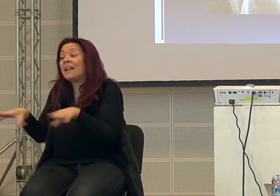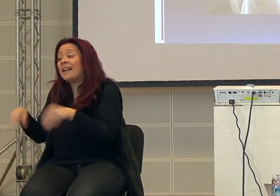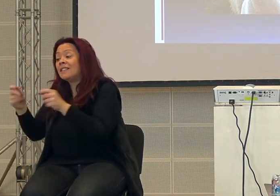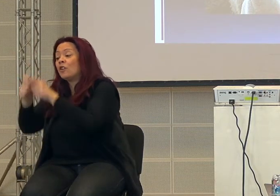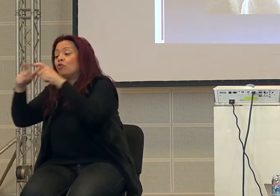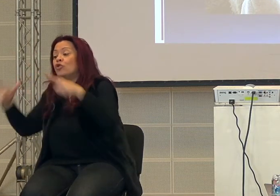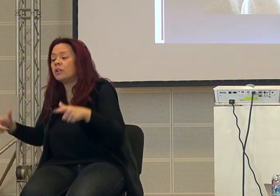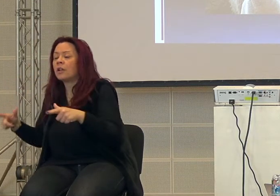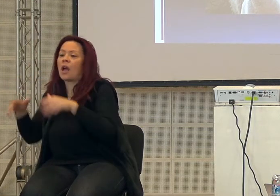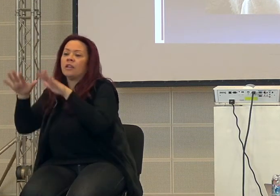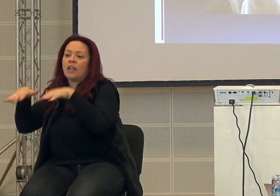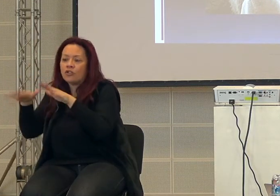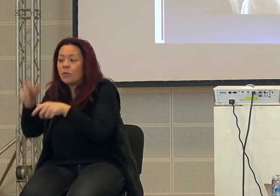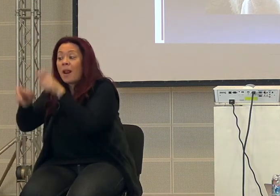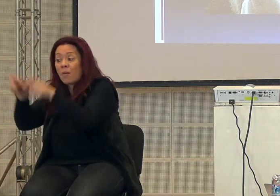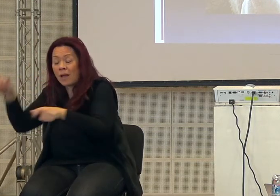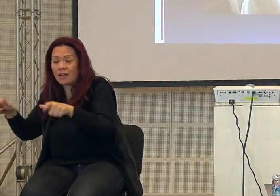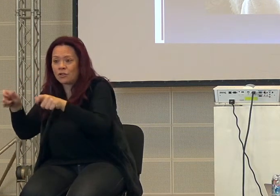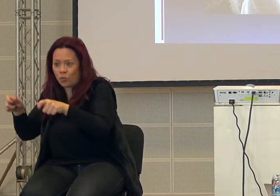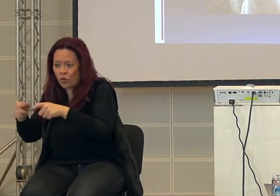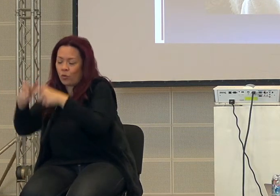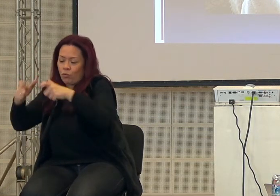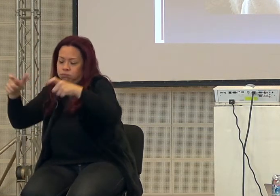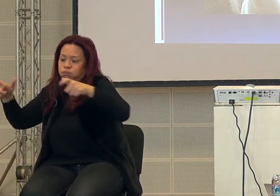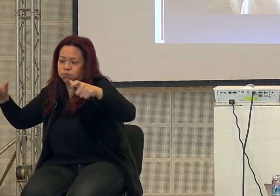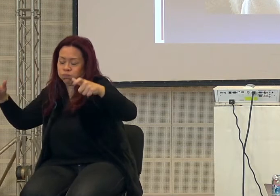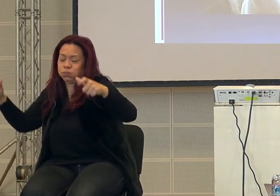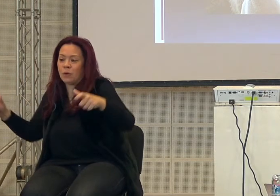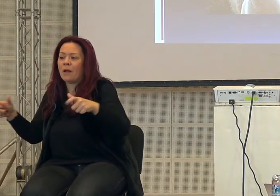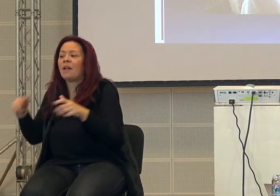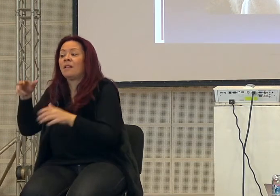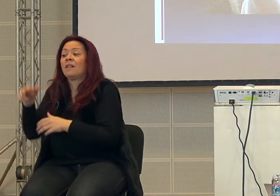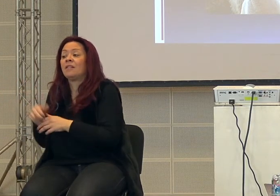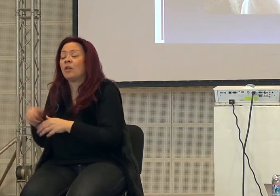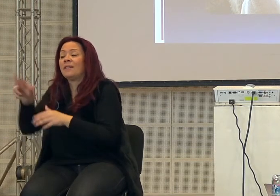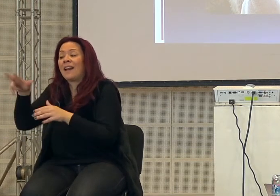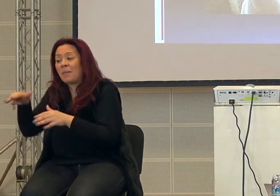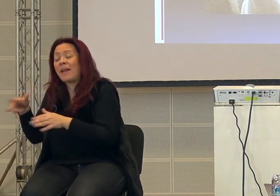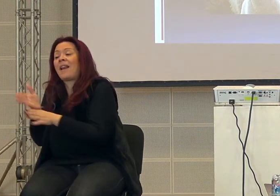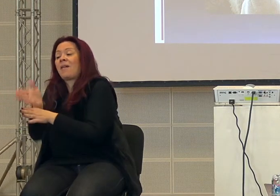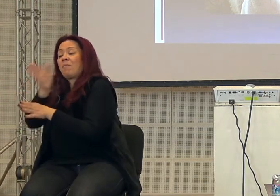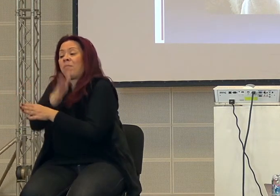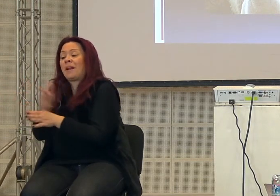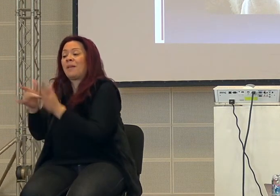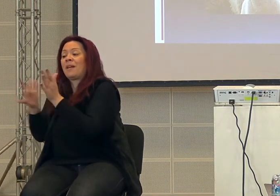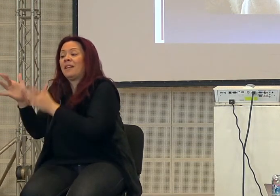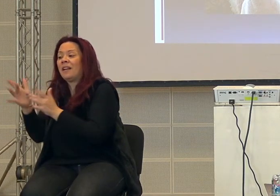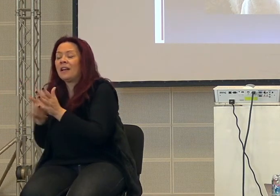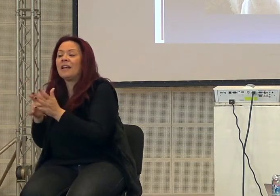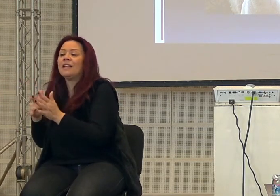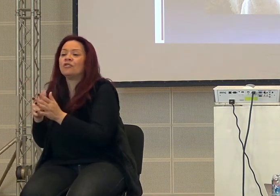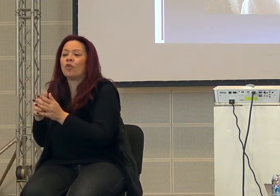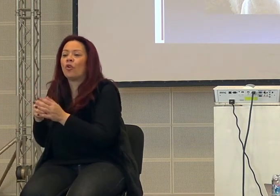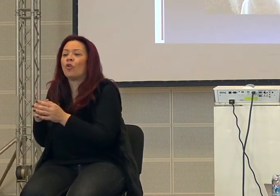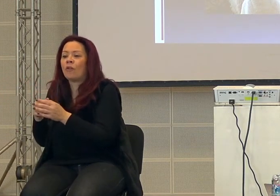con decine di migliaia di persone, poi prima di Cristo farà il regno dei faraoni, ovviamente